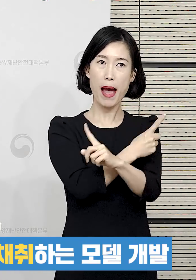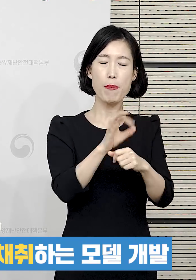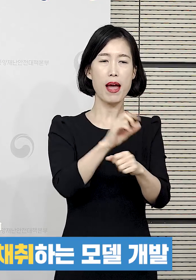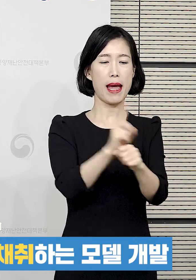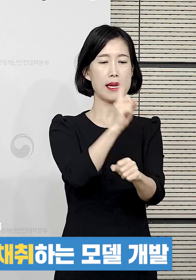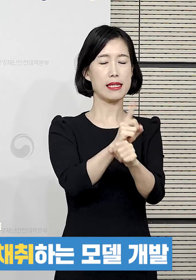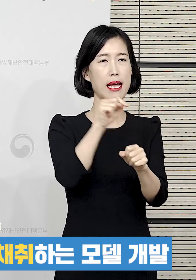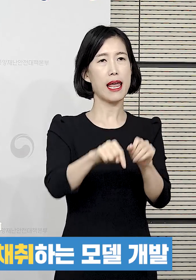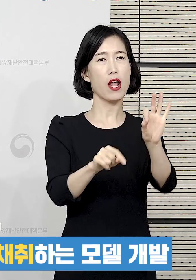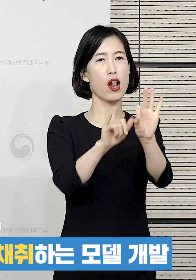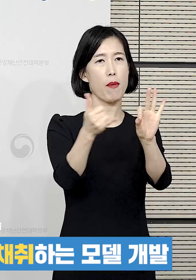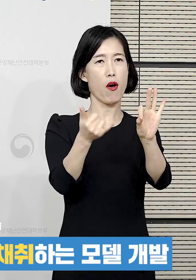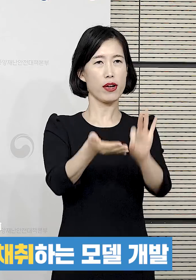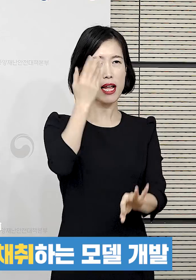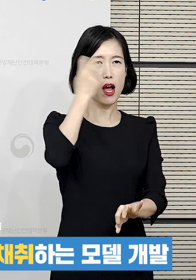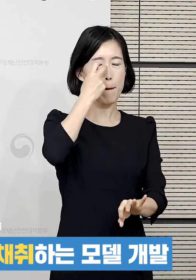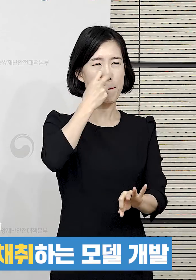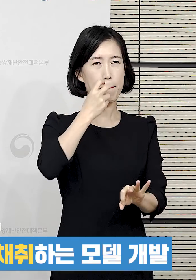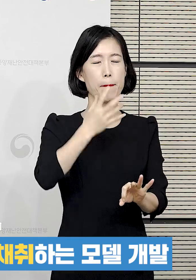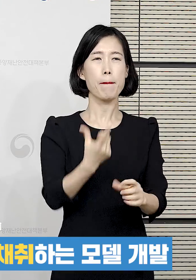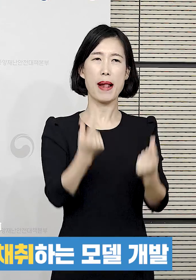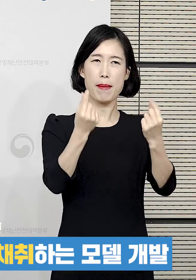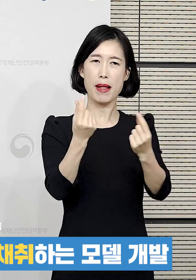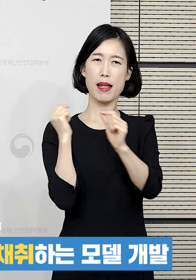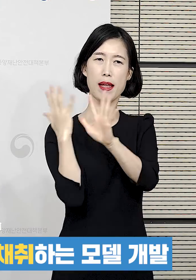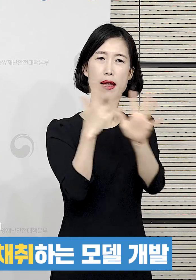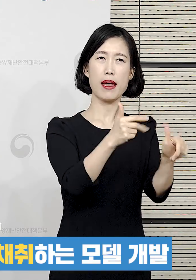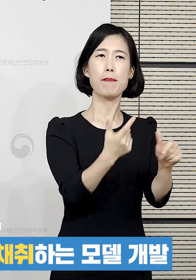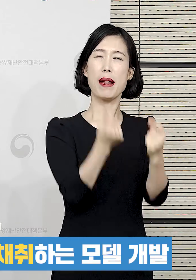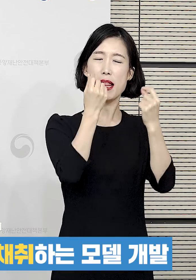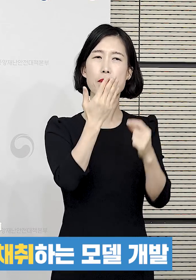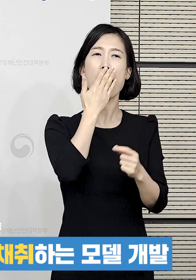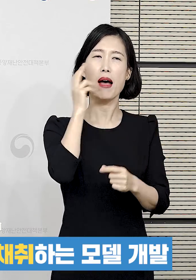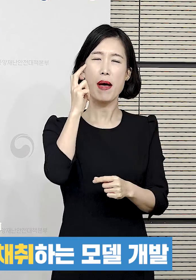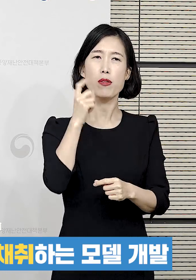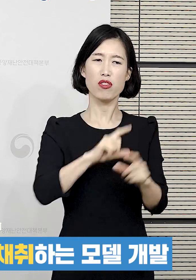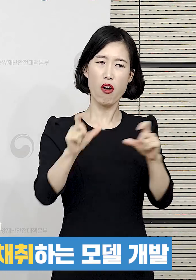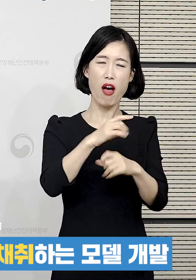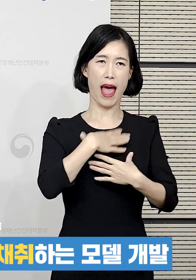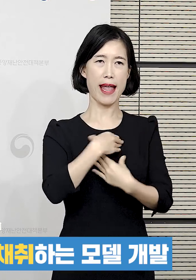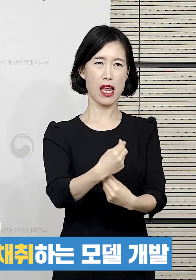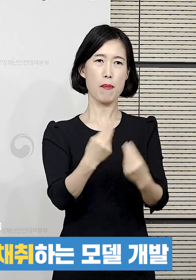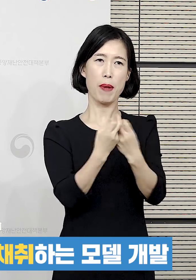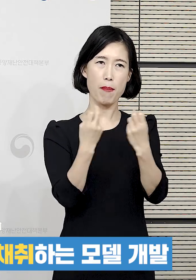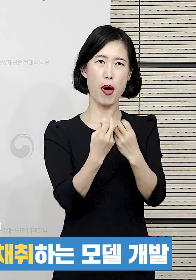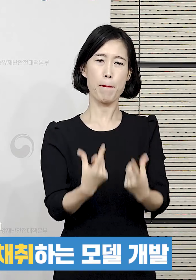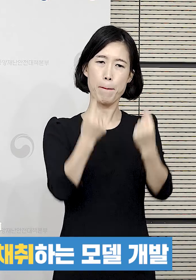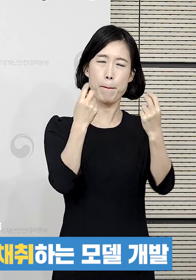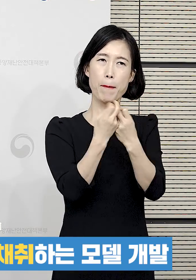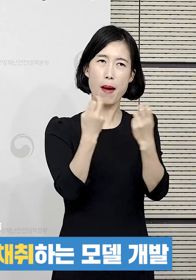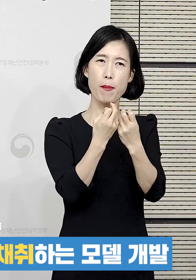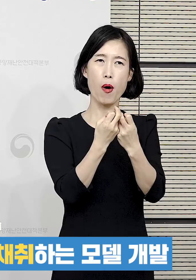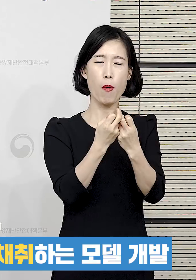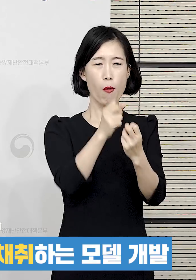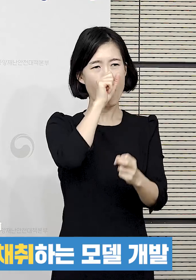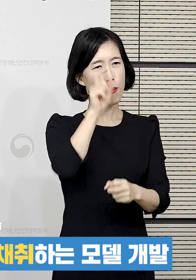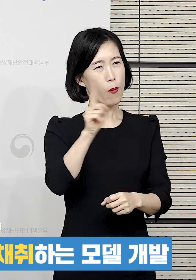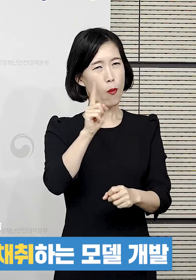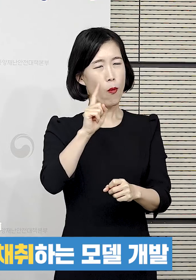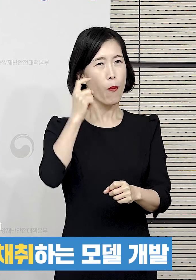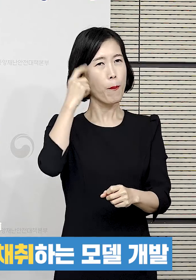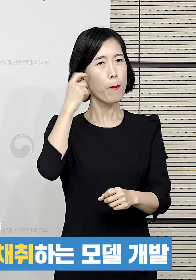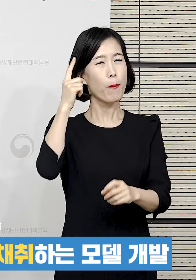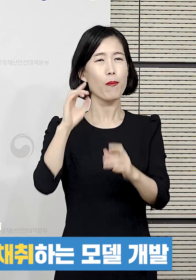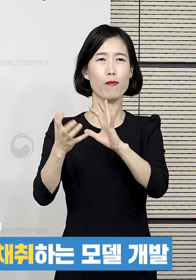적어도 1시간에 한 10명 이상을 좀 빠르게 검체 지치를 하면서도 안전하게 검체 지치를 하는 방안으로서 좀